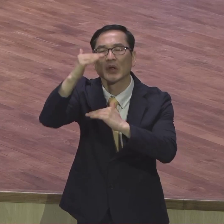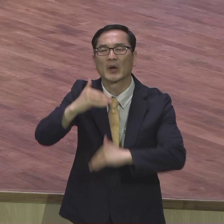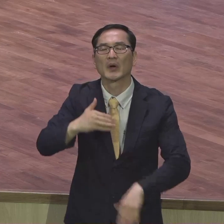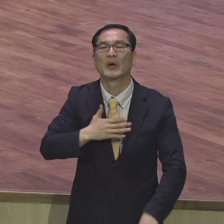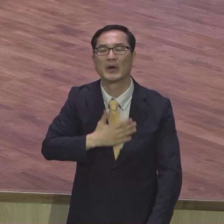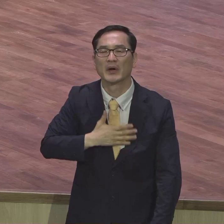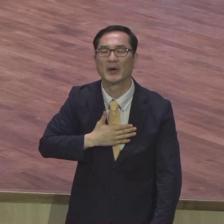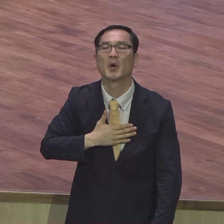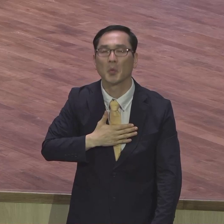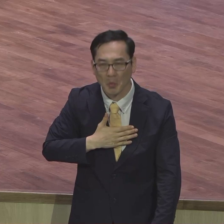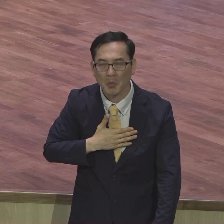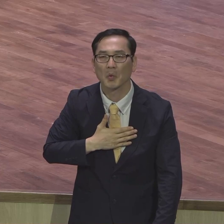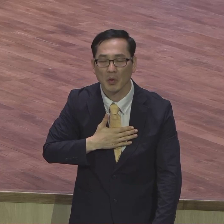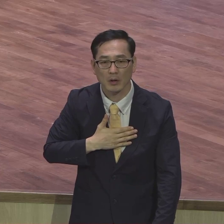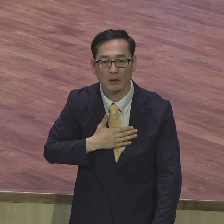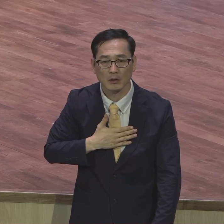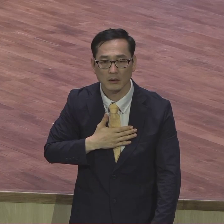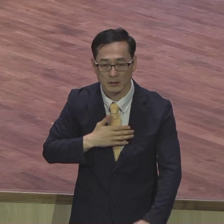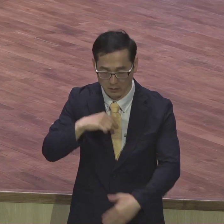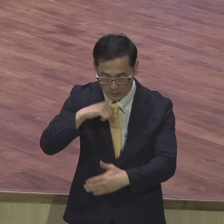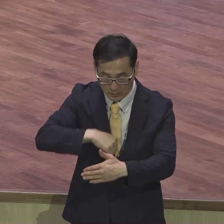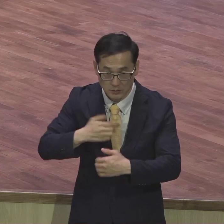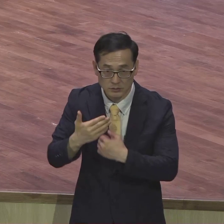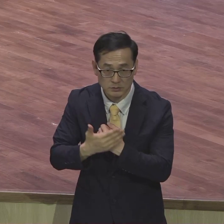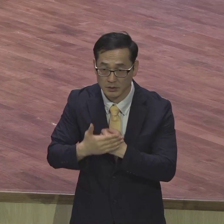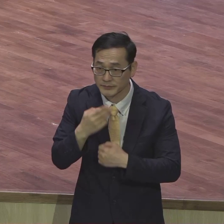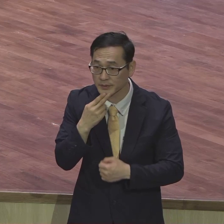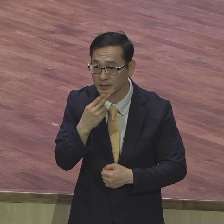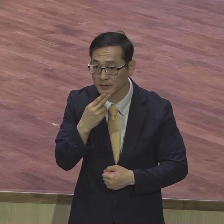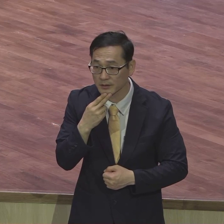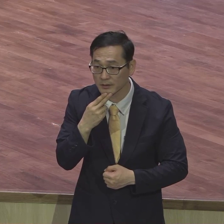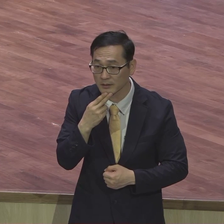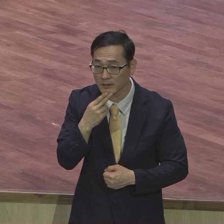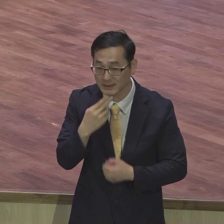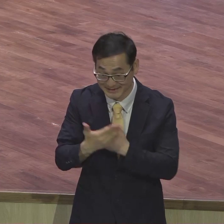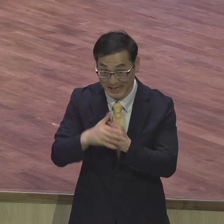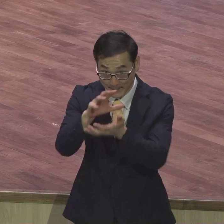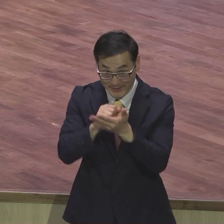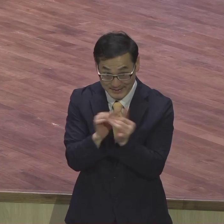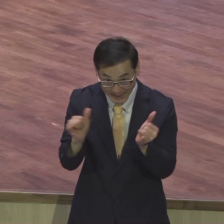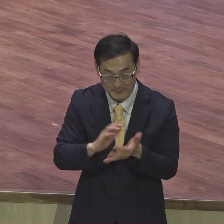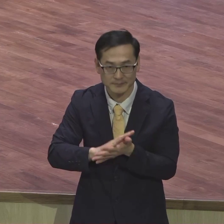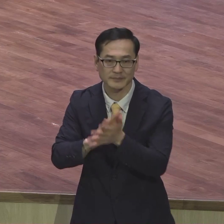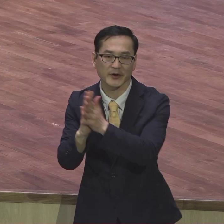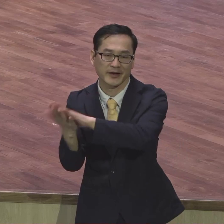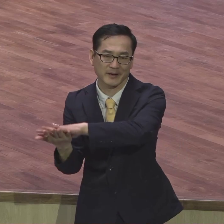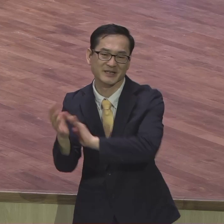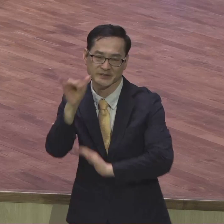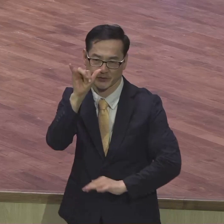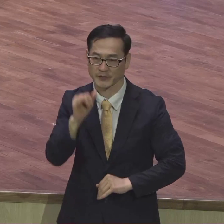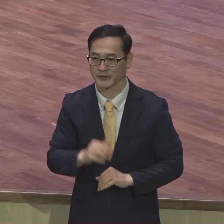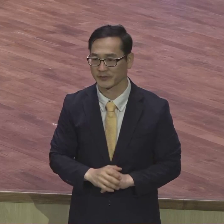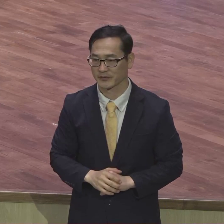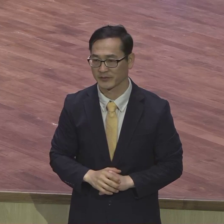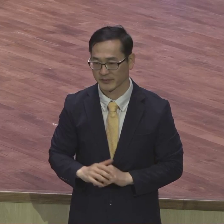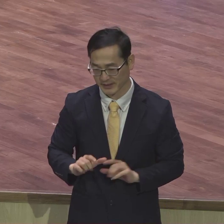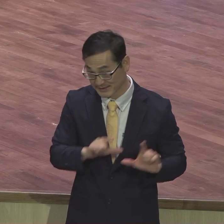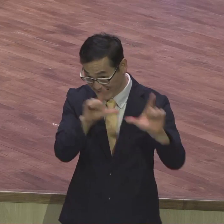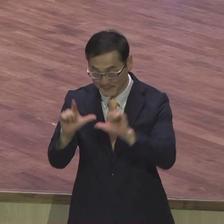뜻이에요 은혜 받는 사람은 삶이 변해요 은혜 받는 사람은 삶이 변한다고 생각이